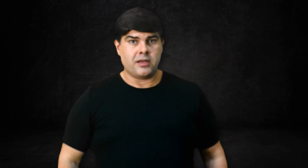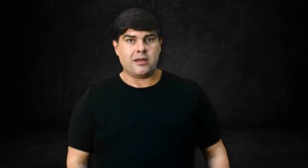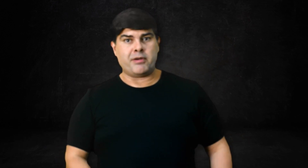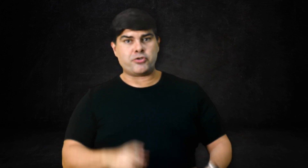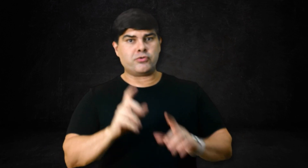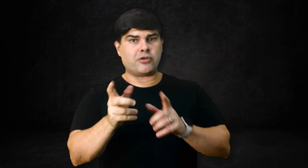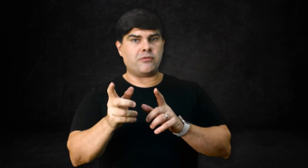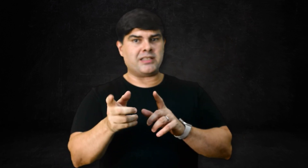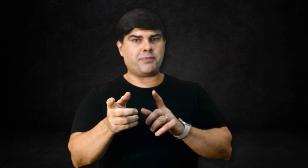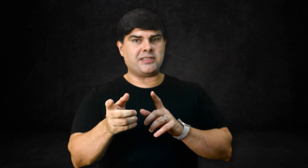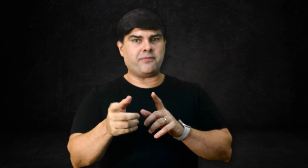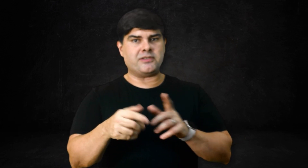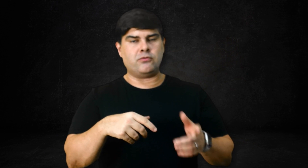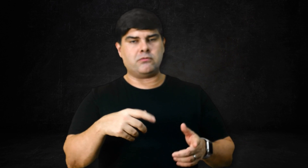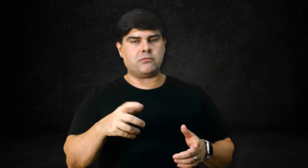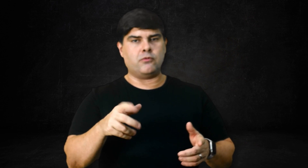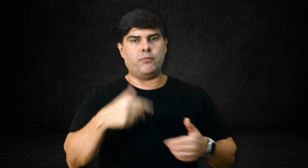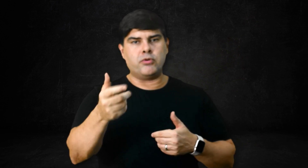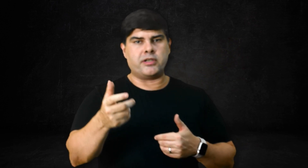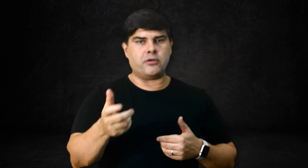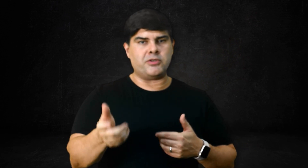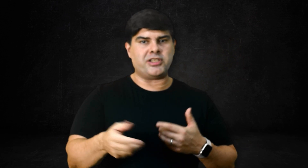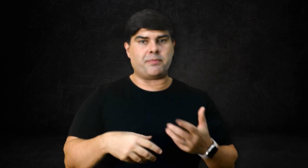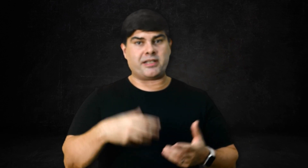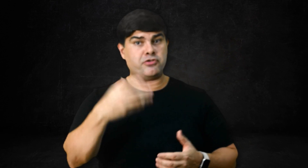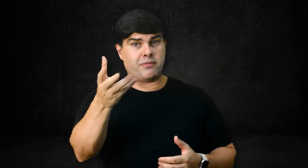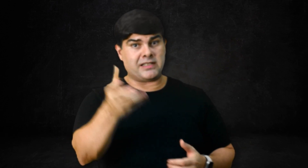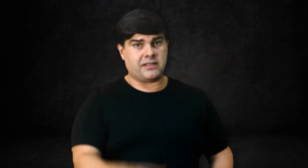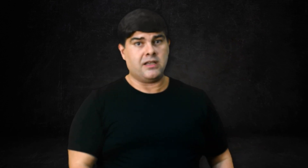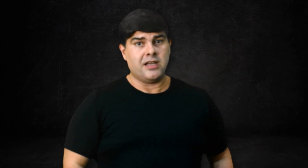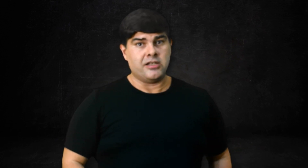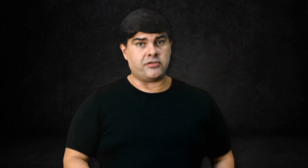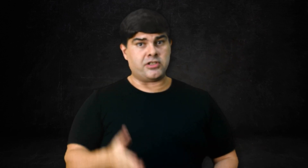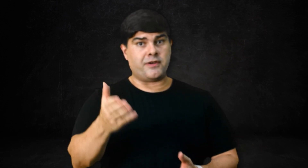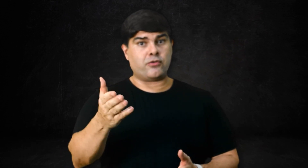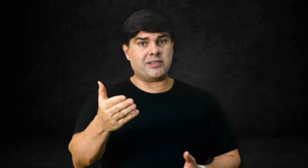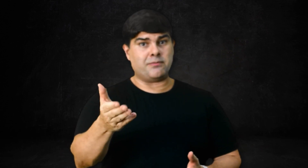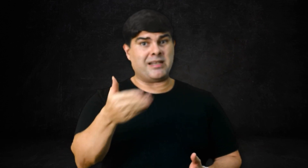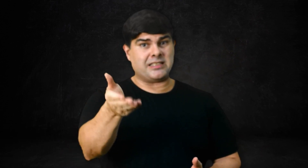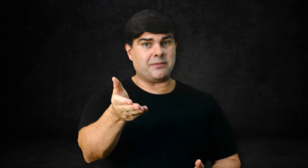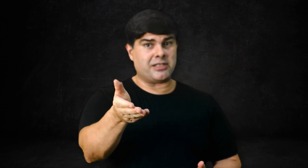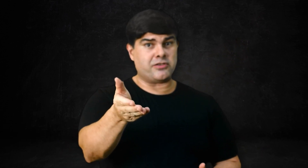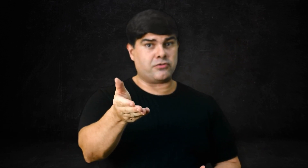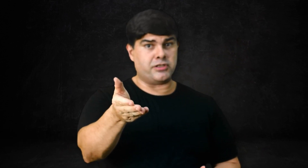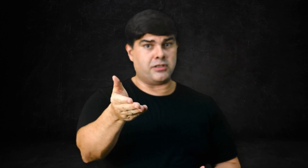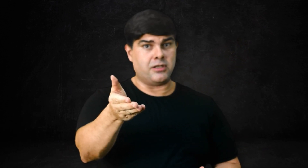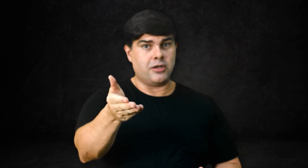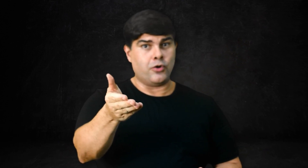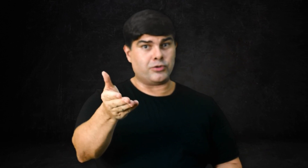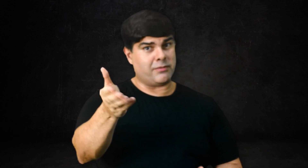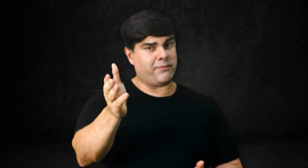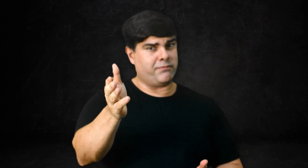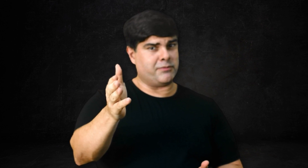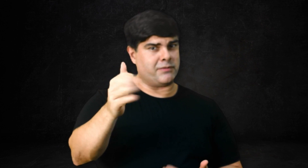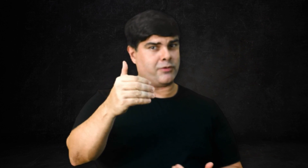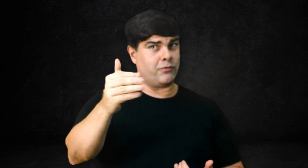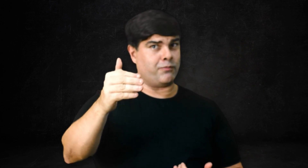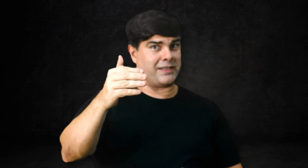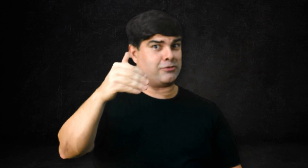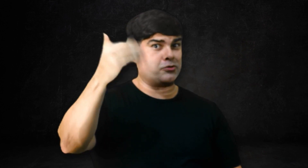Mas nunca comece, por exemplo, a fazer um bulking ou uma dieta para grande massa, se você estiver com uma massa sensibilidade à insulina. Ou também um percentual de